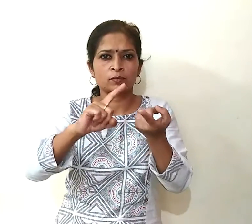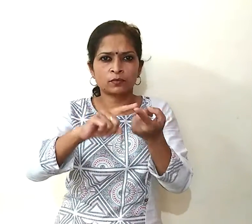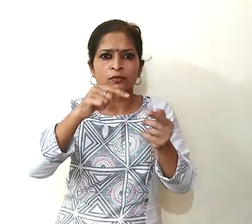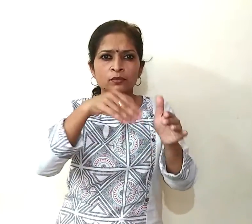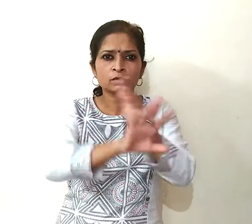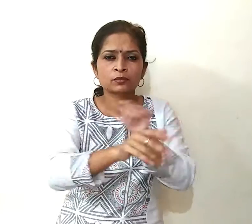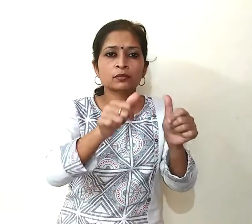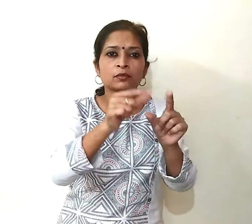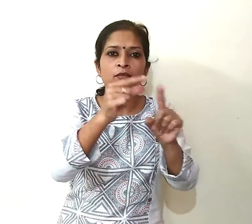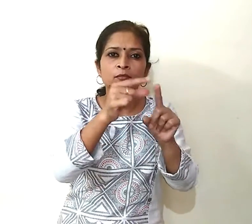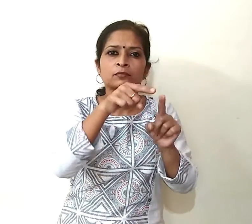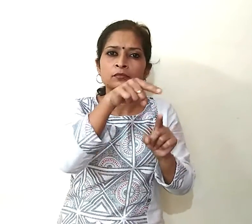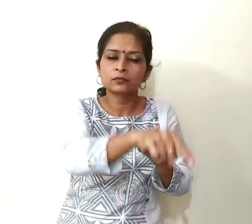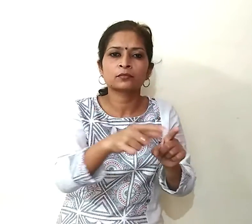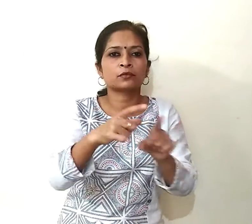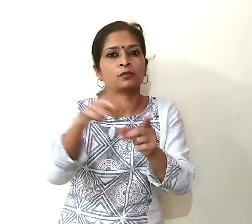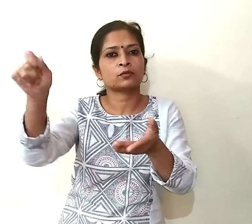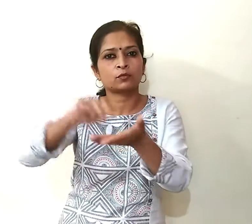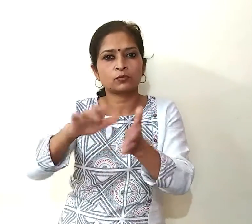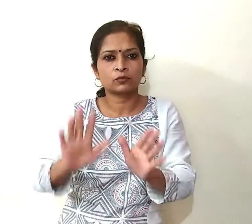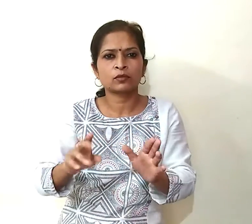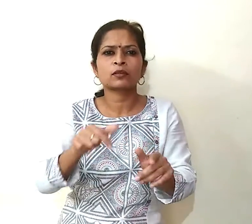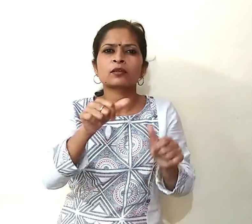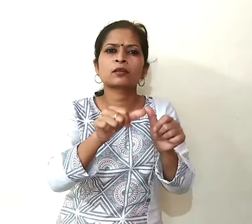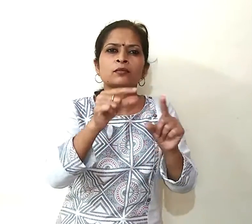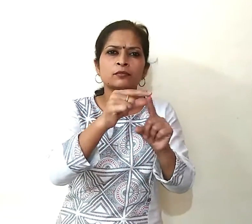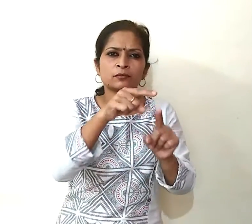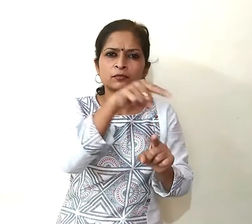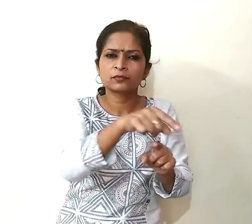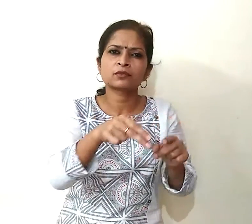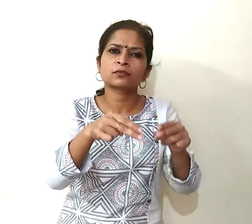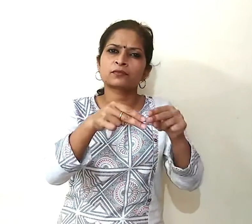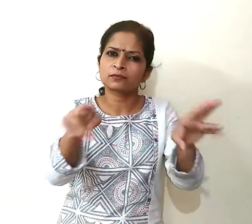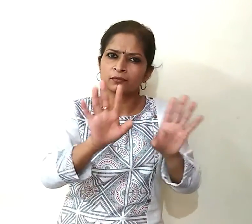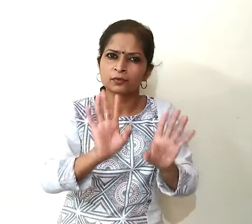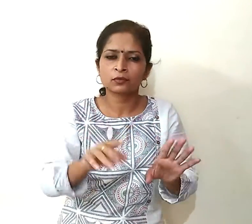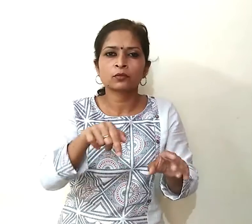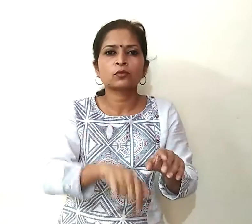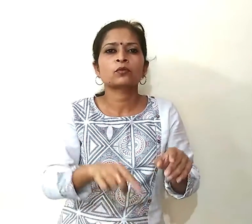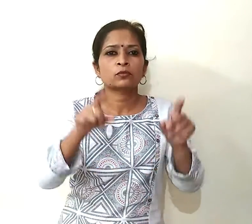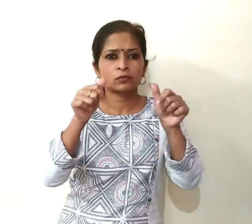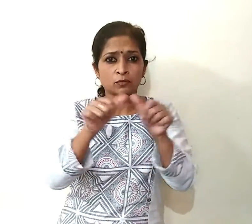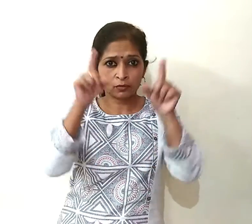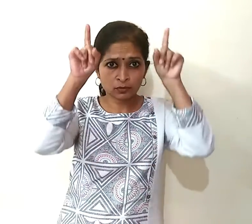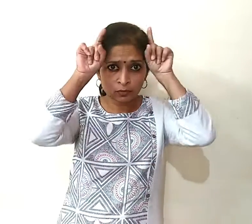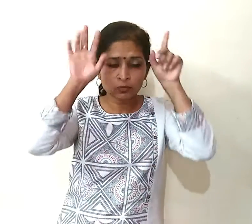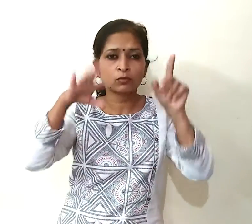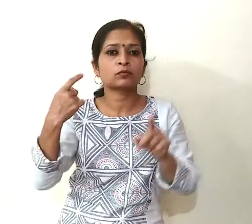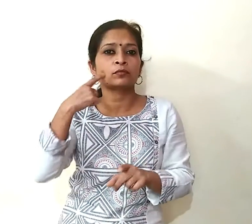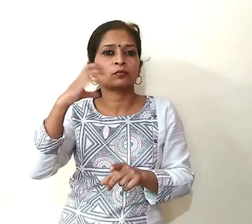हैं ये एप एकदम फ्री है और एंड्रोइड और आयोएस दोनों यूजर्स के लिए है आरोग्यसेतू आप